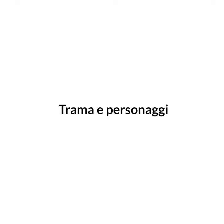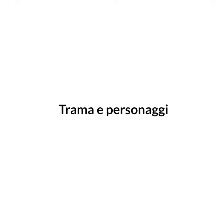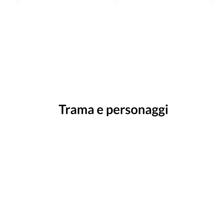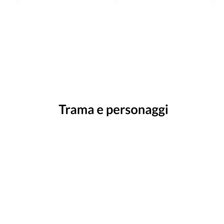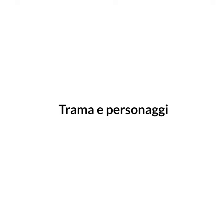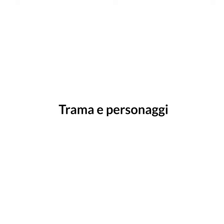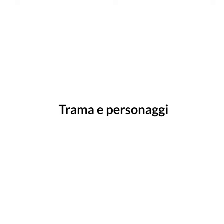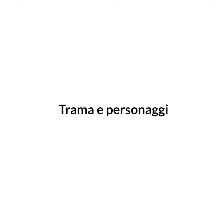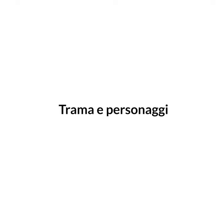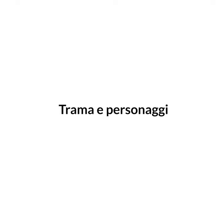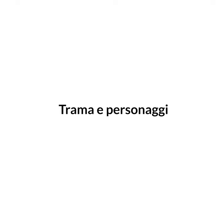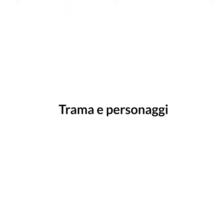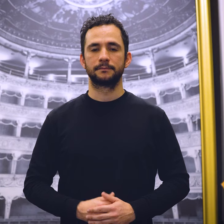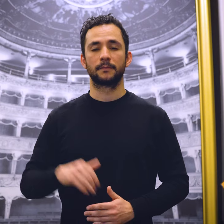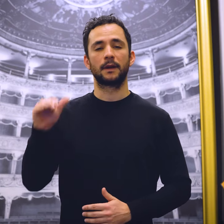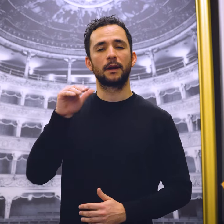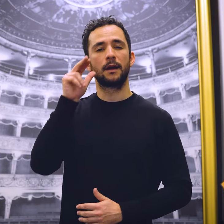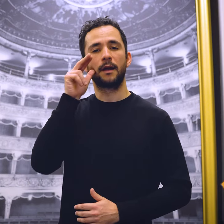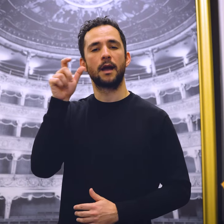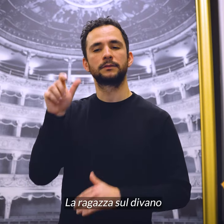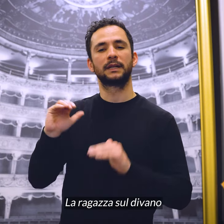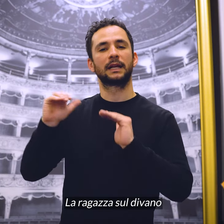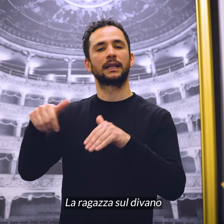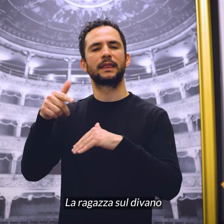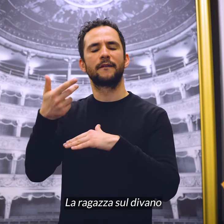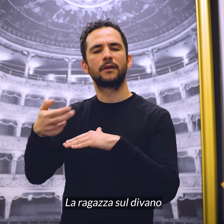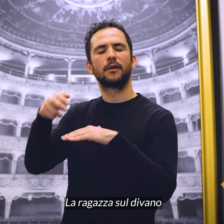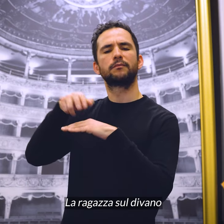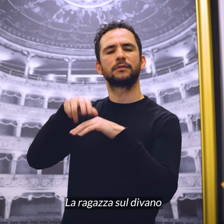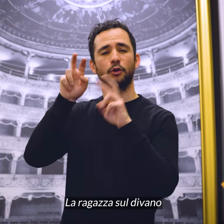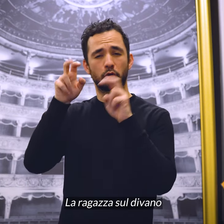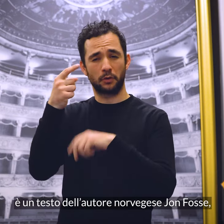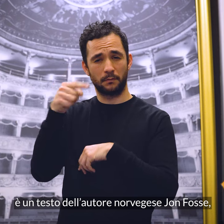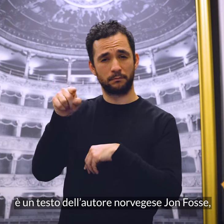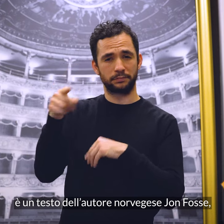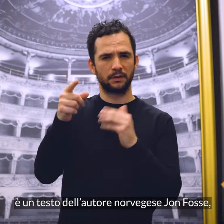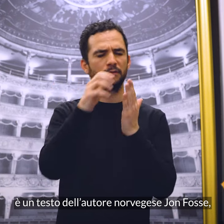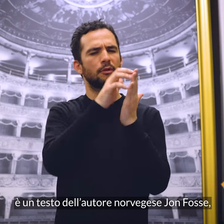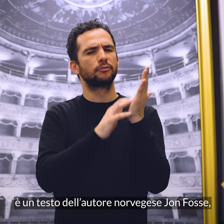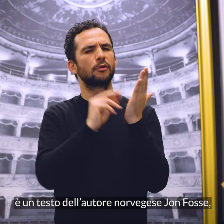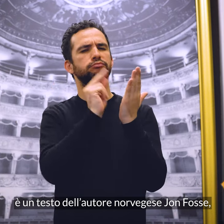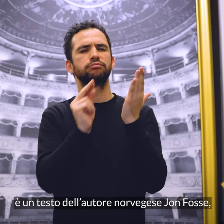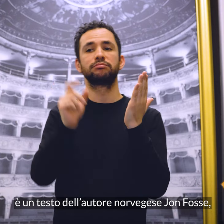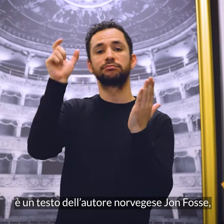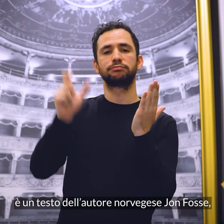e personaggi La ragazza sul divano è un testo dell'autore